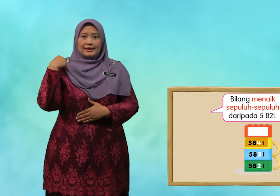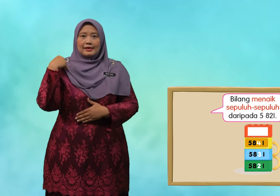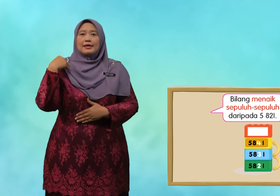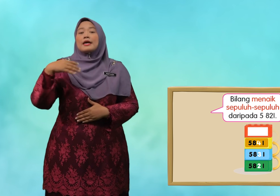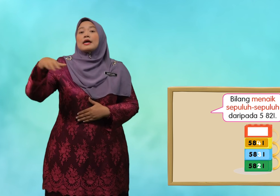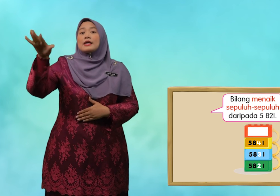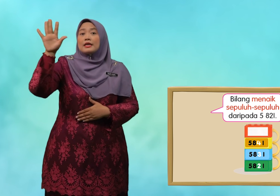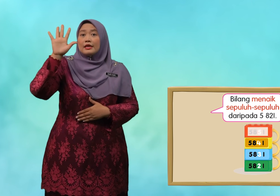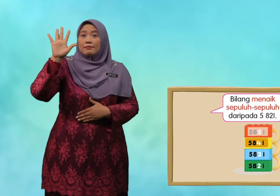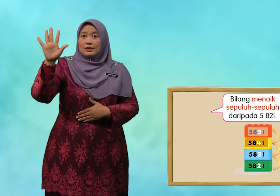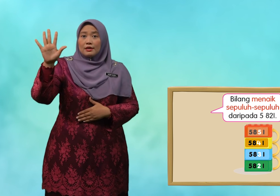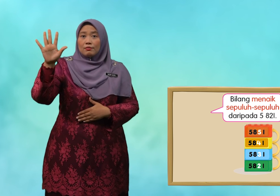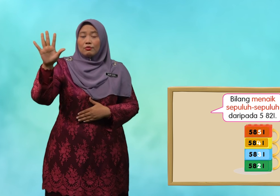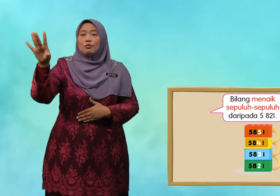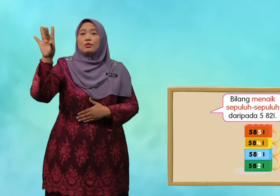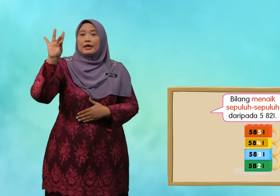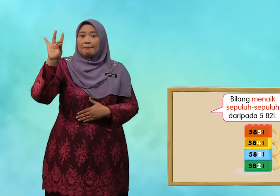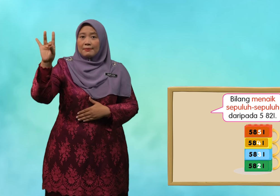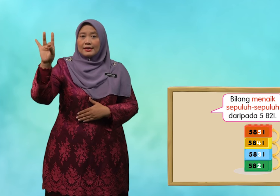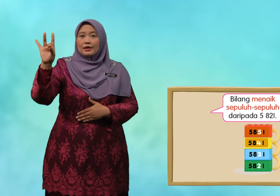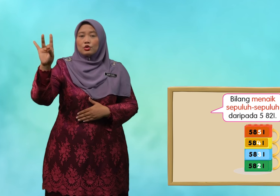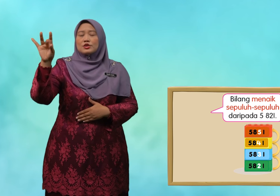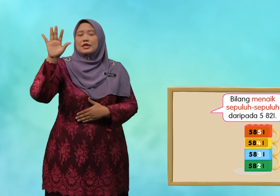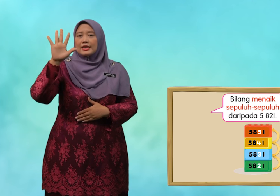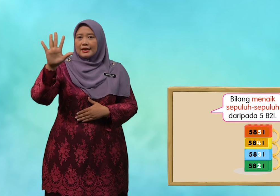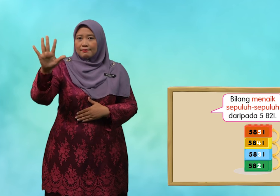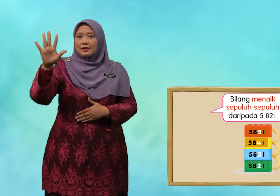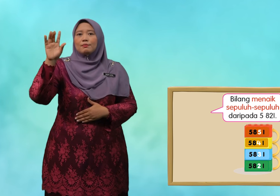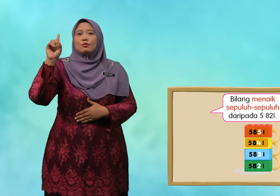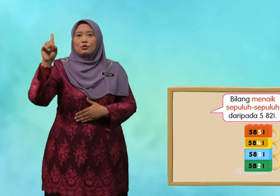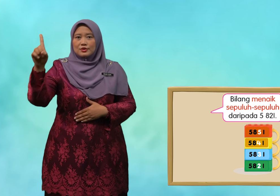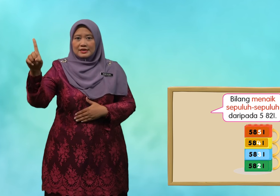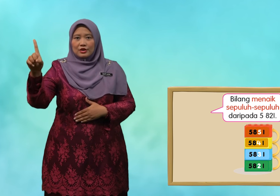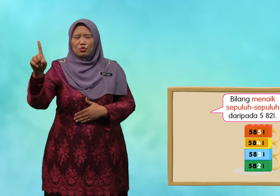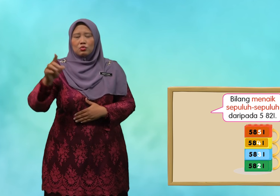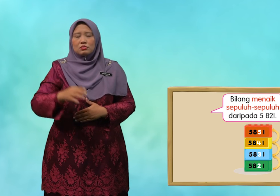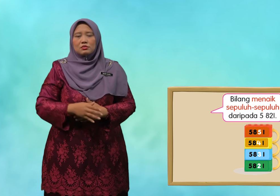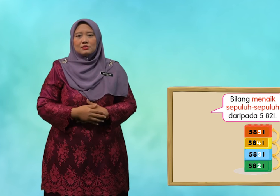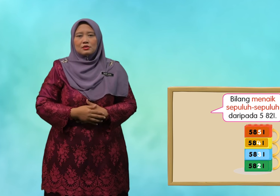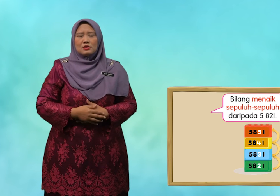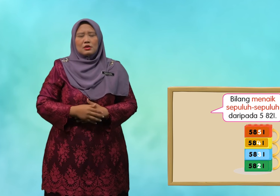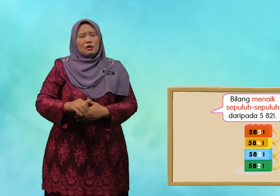lima ribu lapan ratus lima puluh satu bagusnya